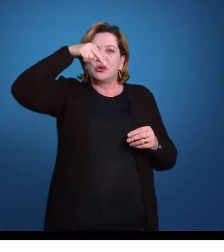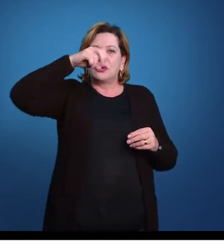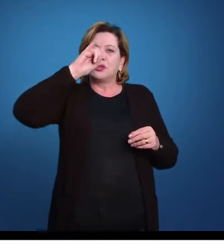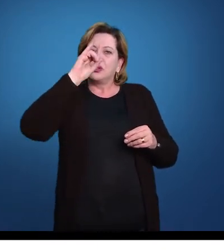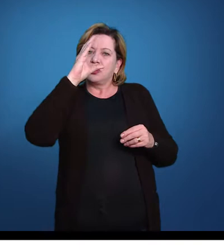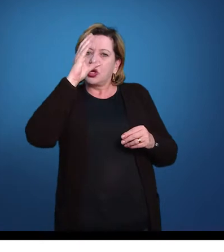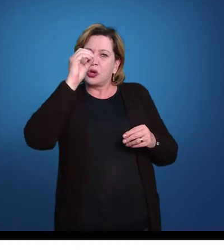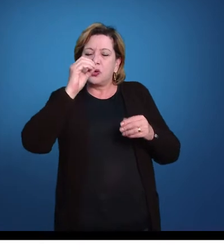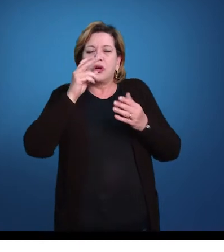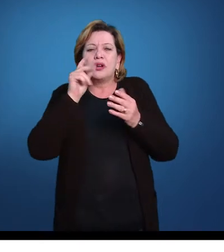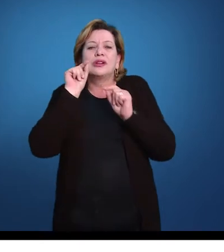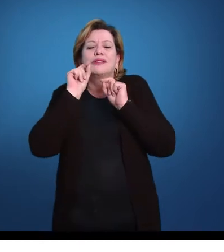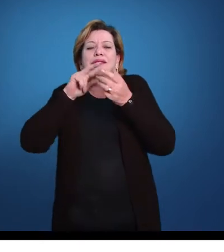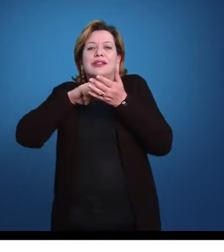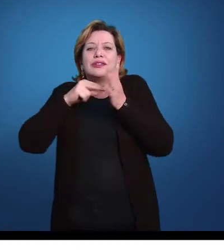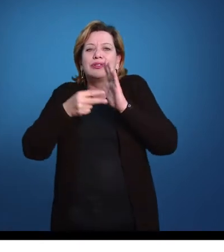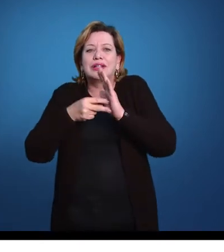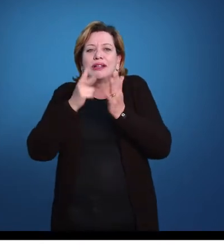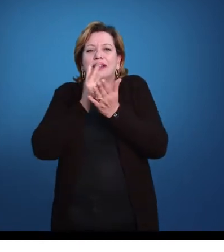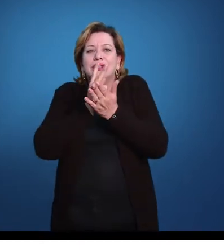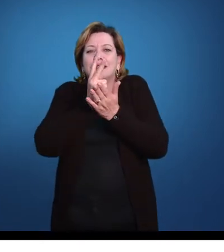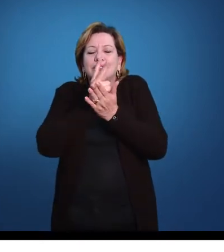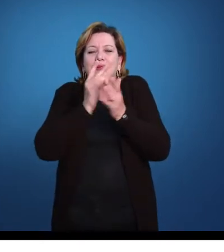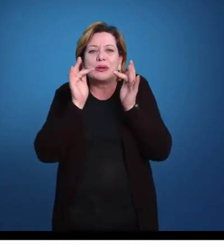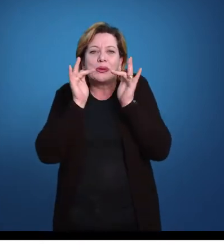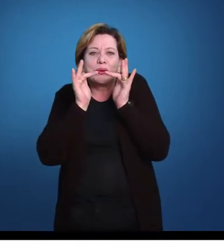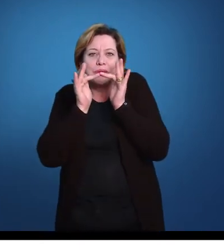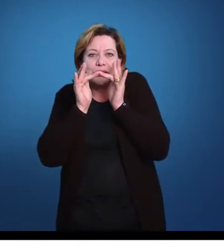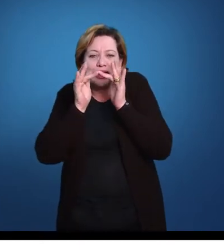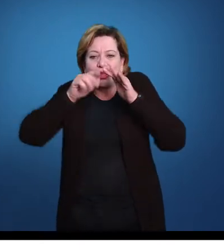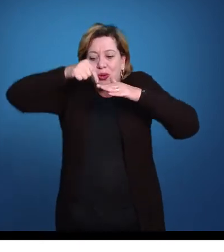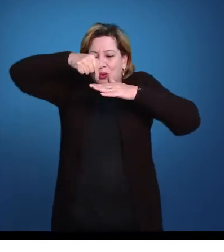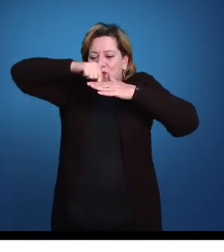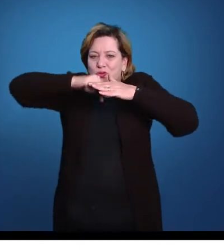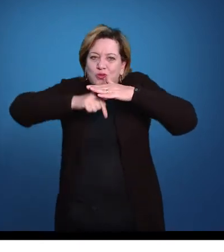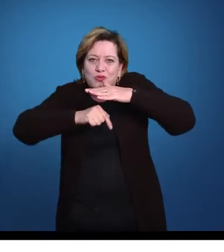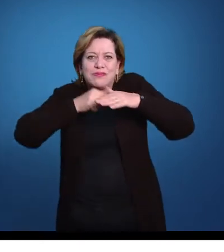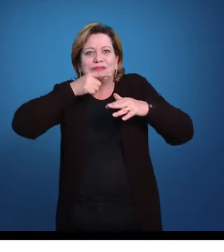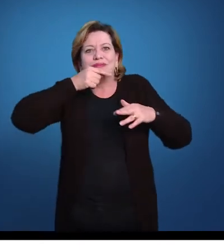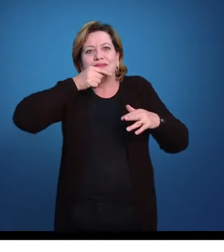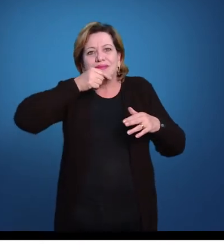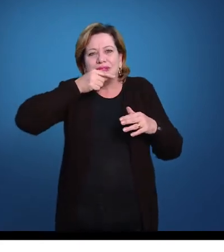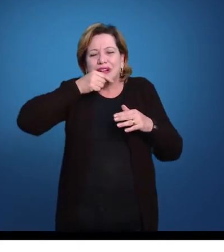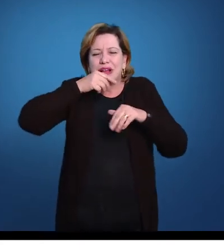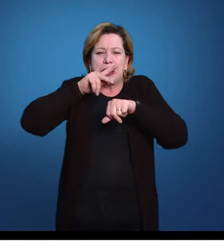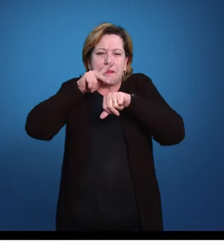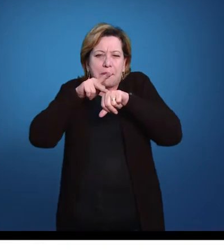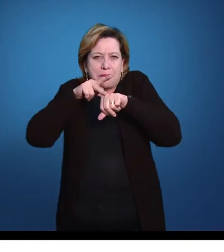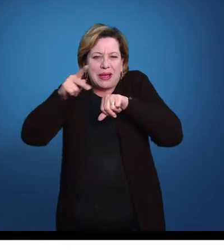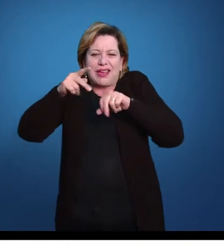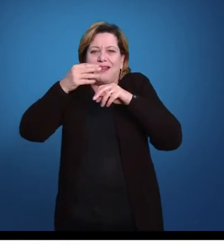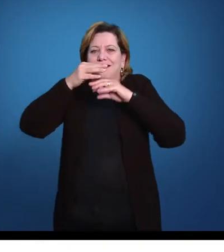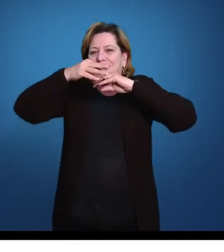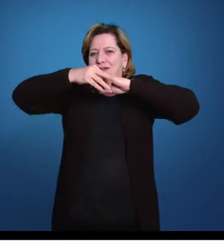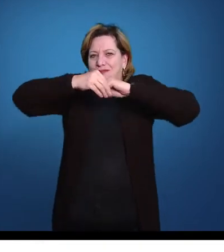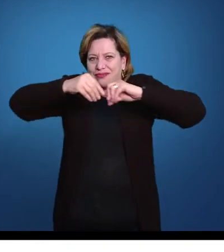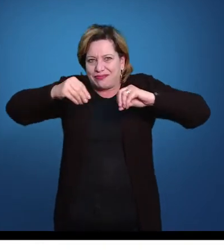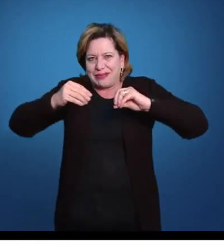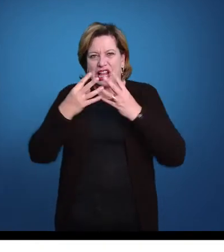com o substrato aquático, o substrato ao fundo da água, então seja ele rocha, seja ele areia, seja lodo, então